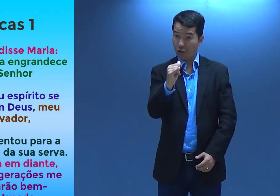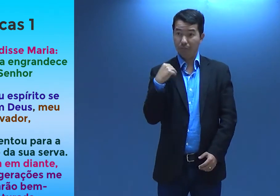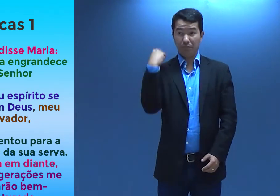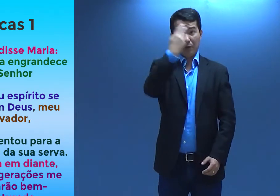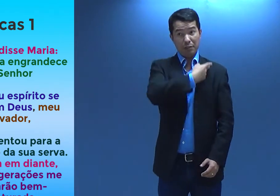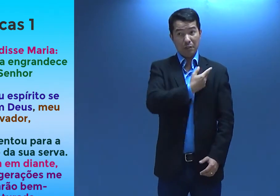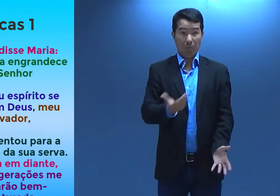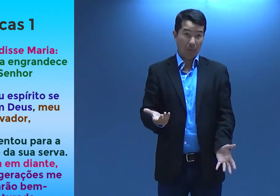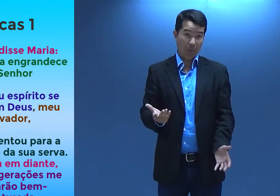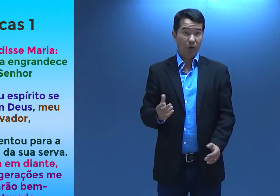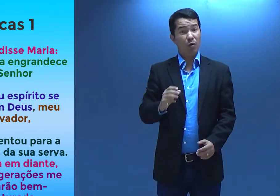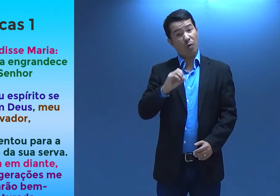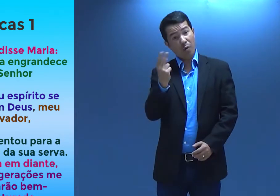Ou então, disse Maria.